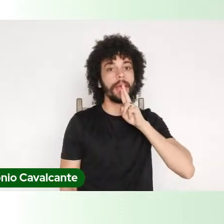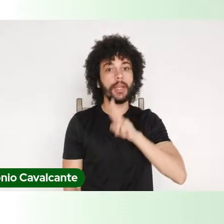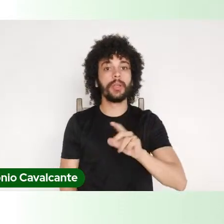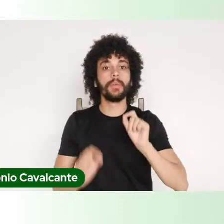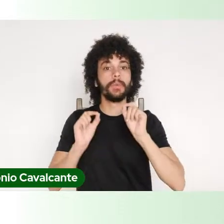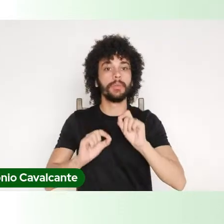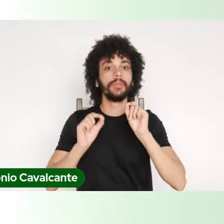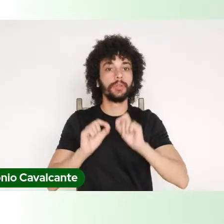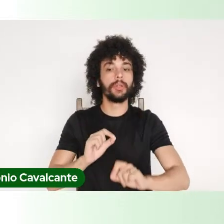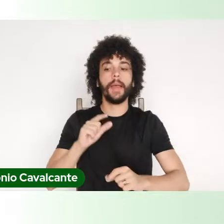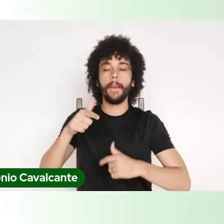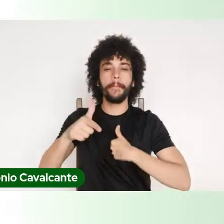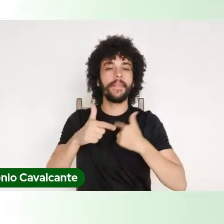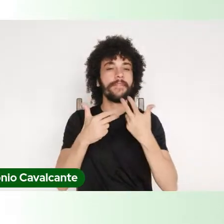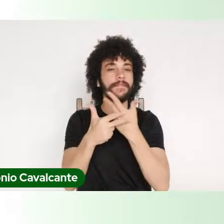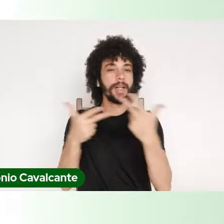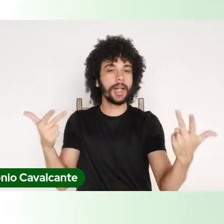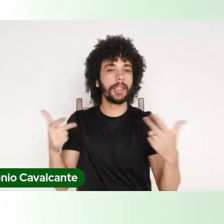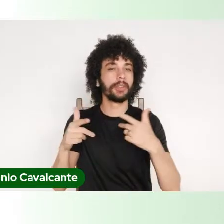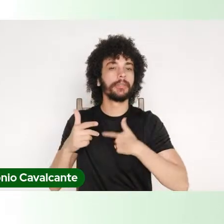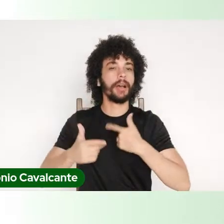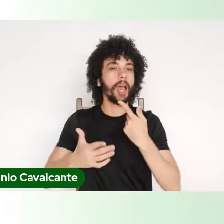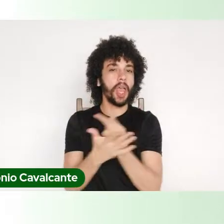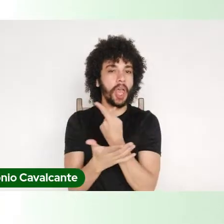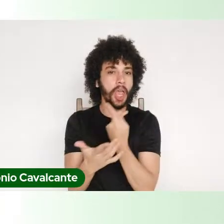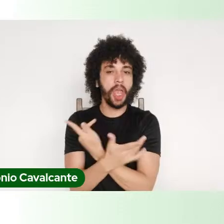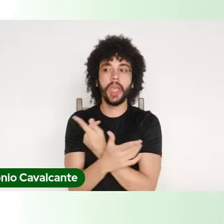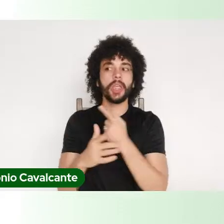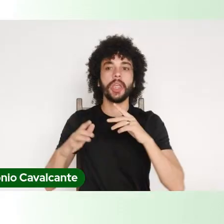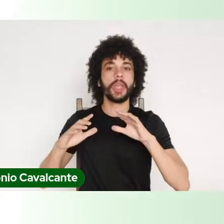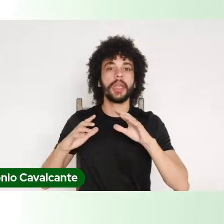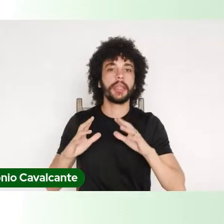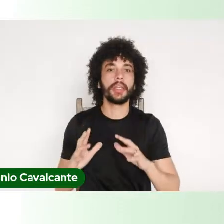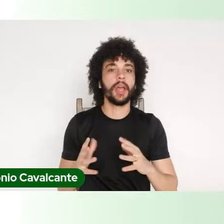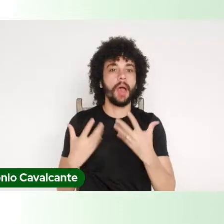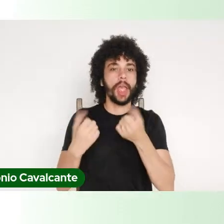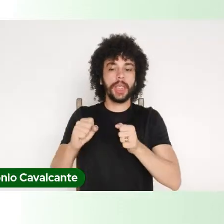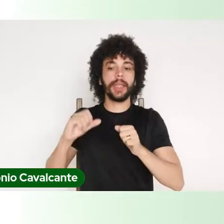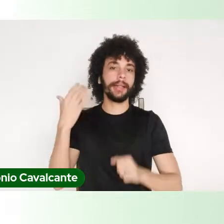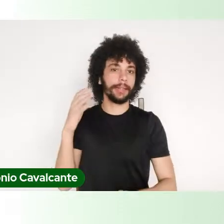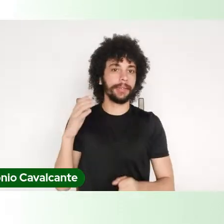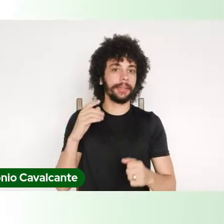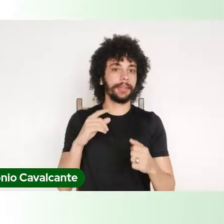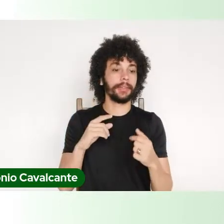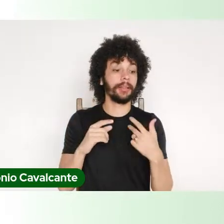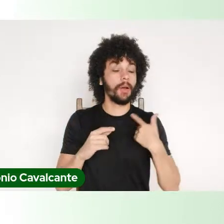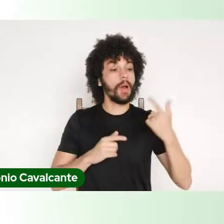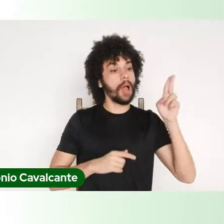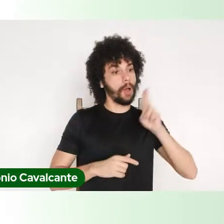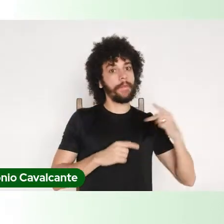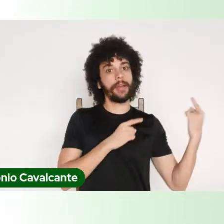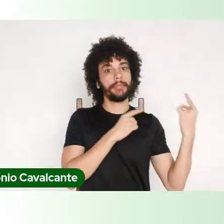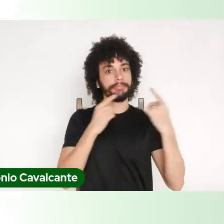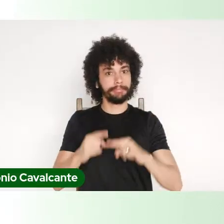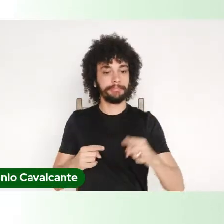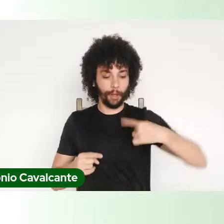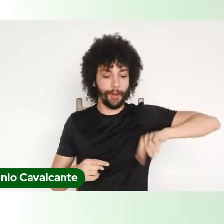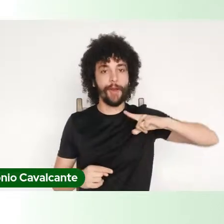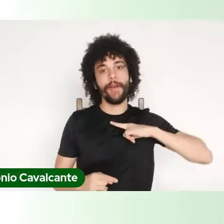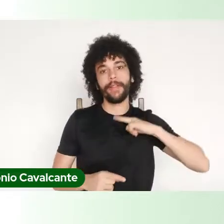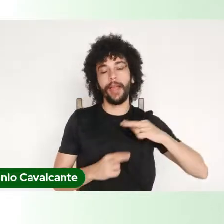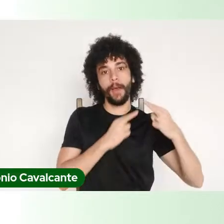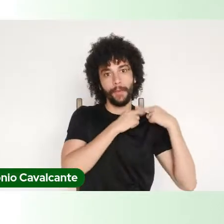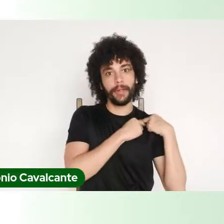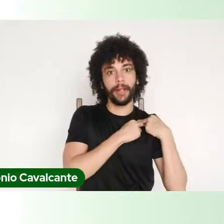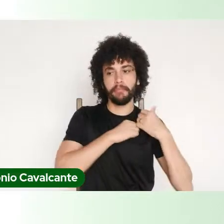desconstruindo um debate negacionista que está posto na nossa sociedade. Esse é um papel que nós temos que fazer.